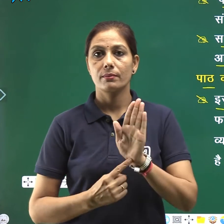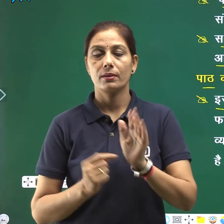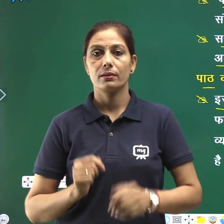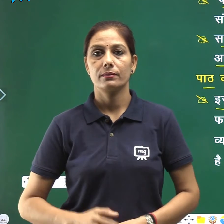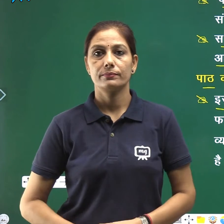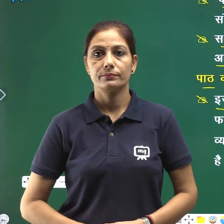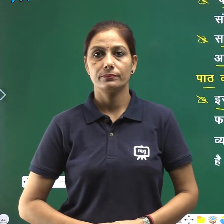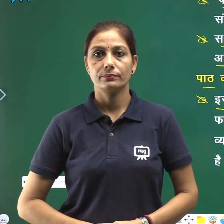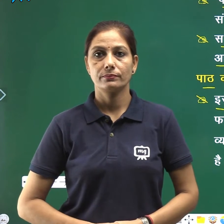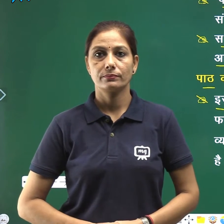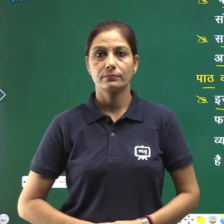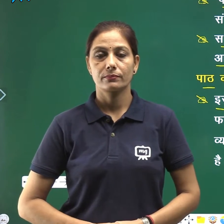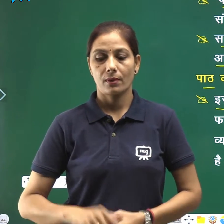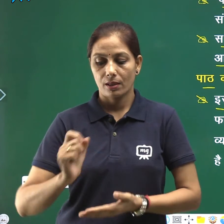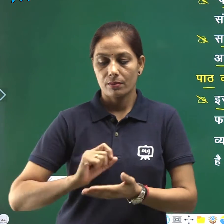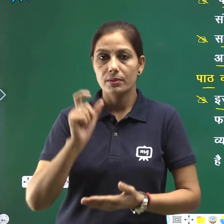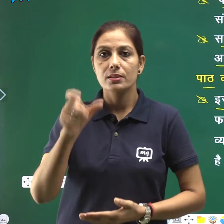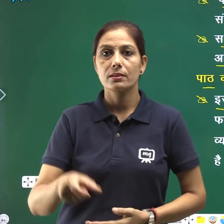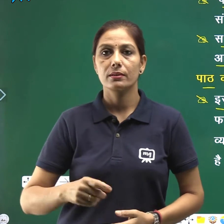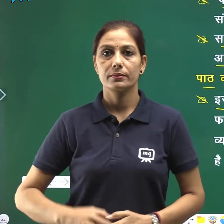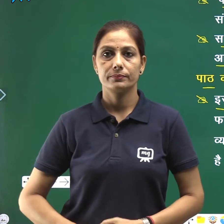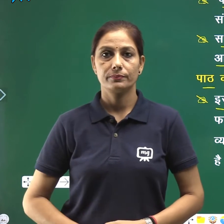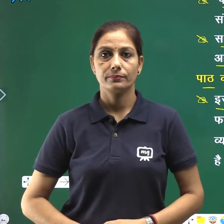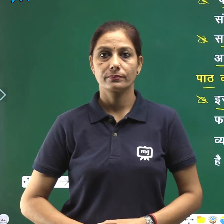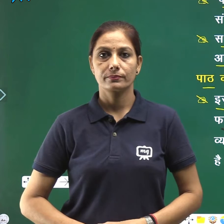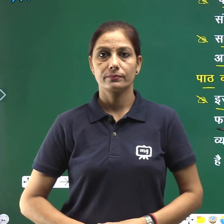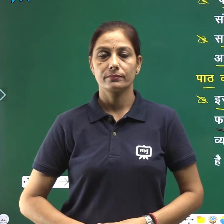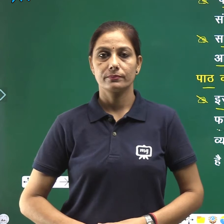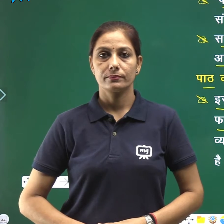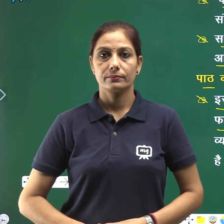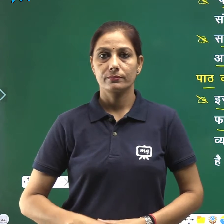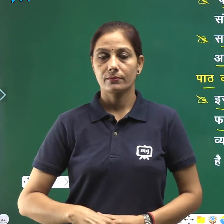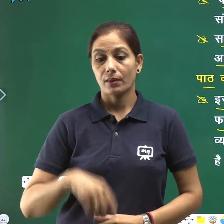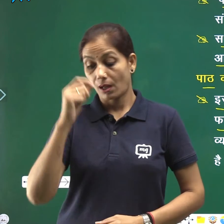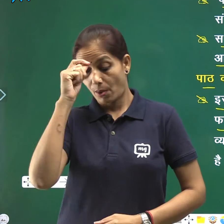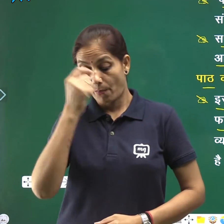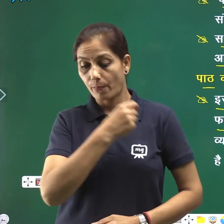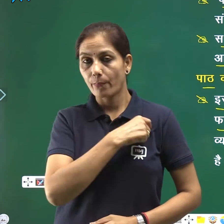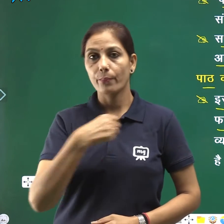लेकक ने फादर बुलके